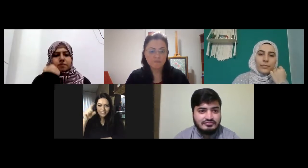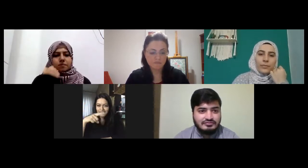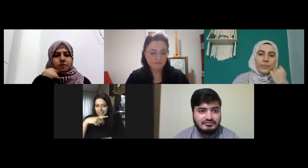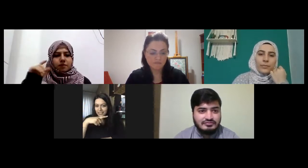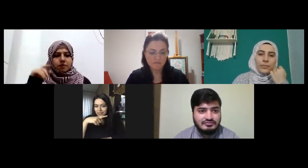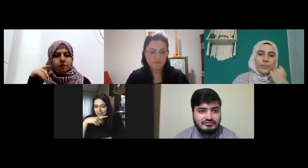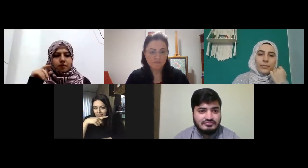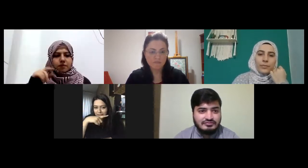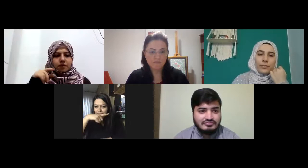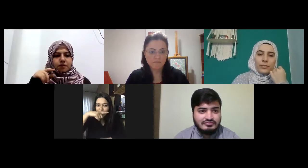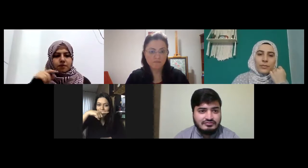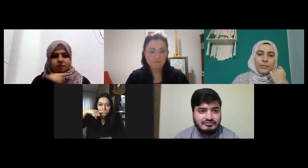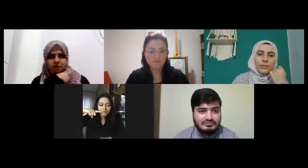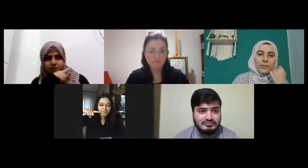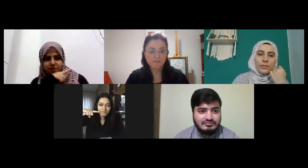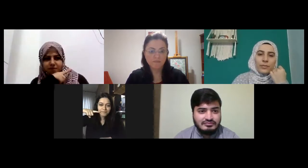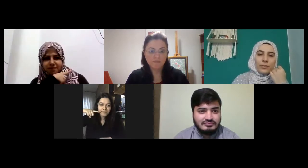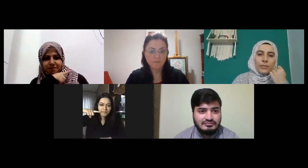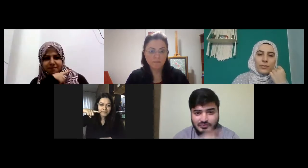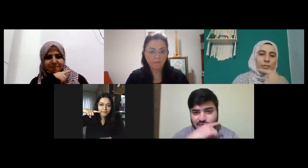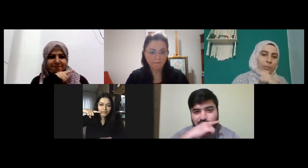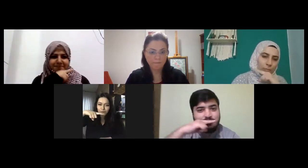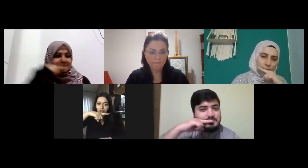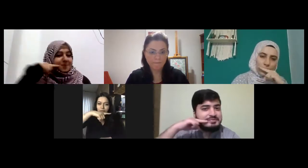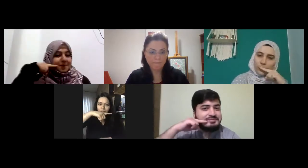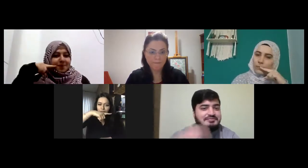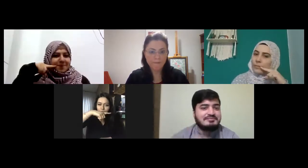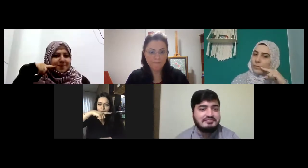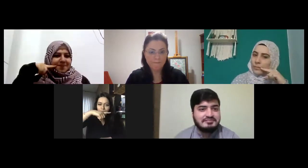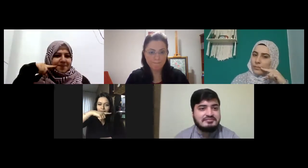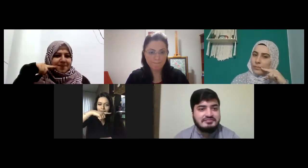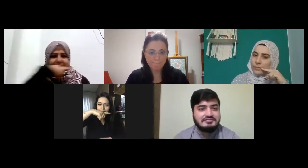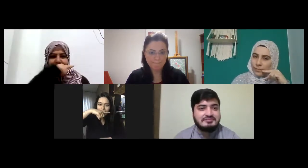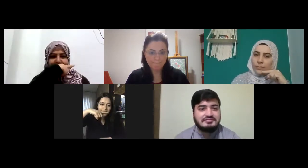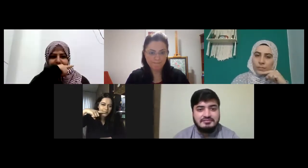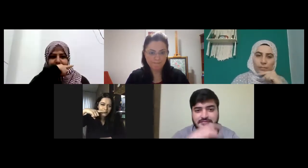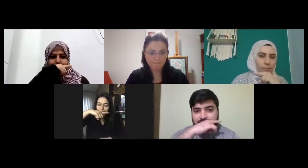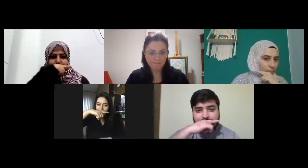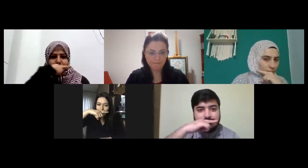kırmızı dudağımı gösteriyorum daha baskı kırmızı